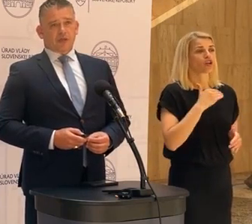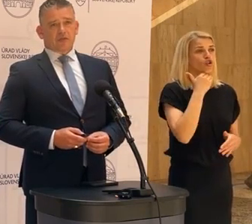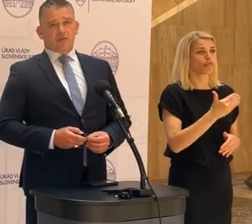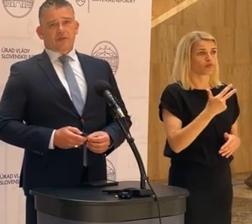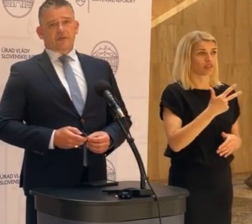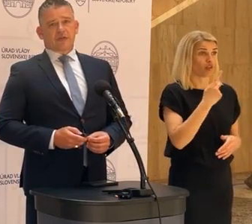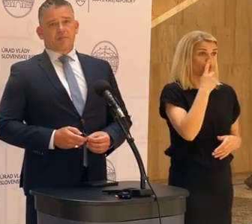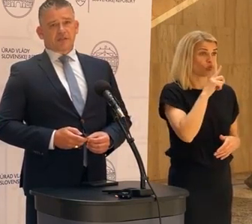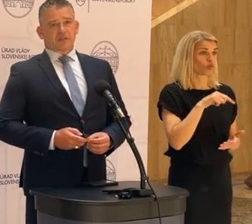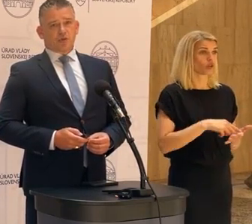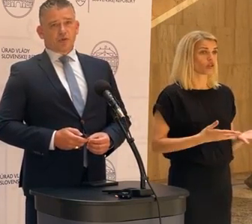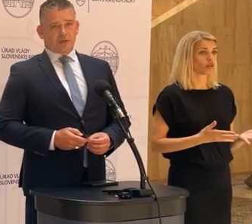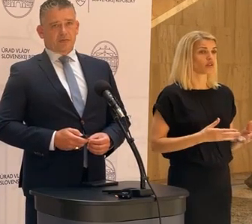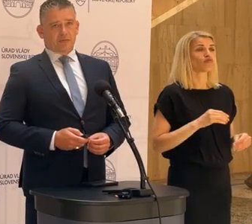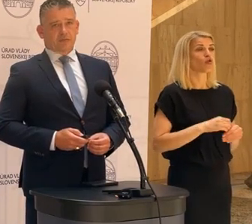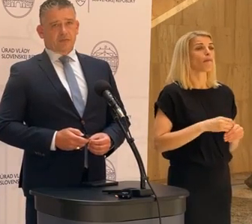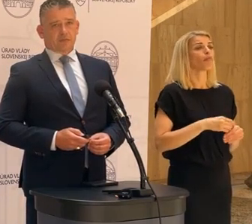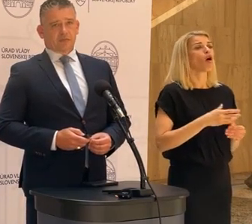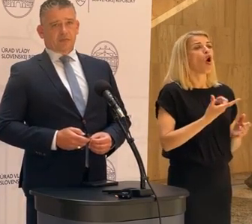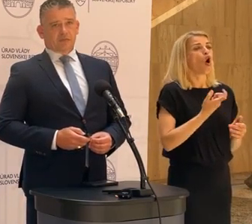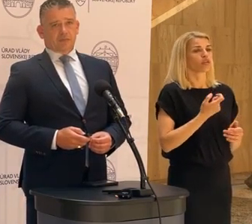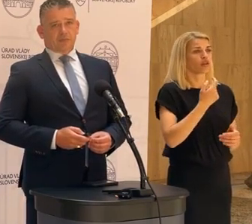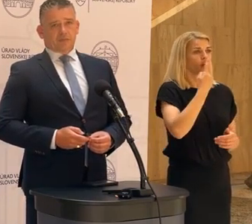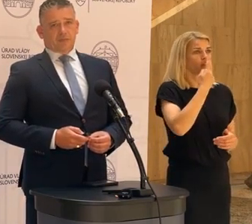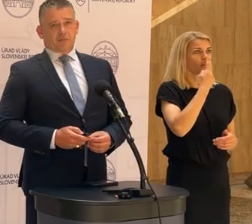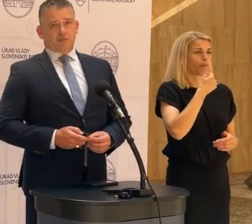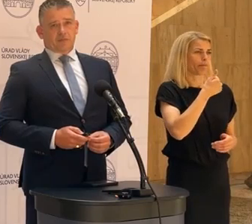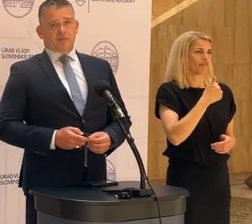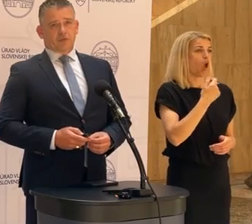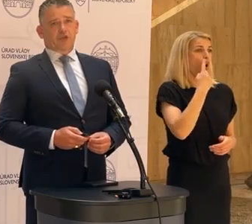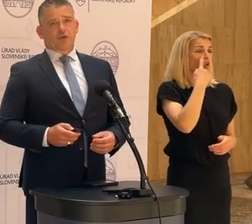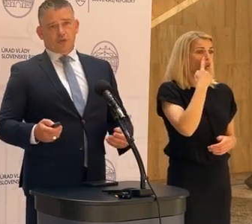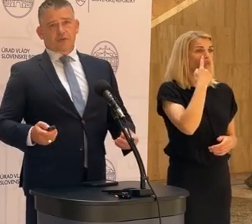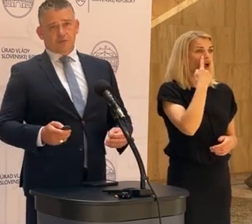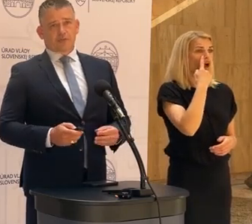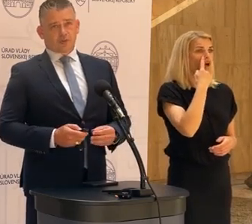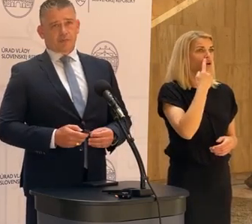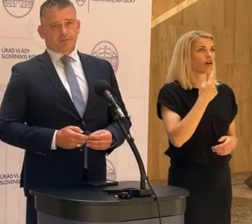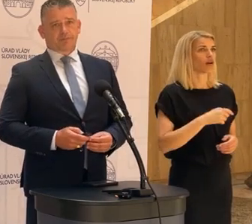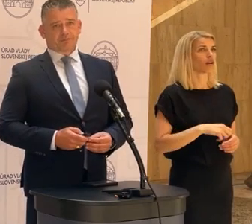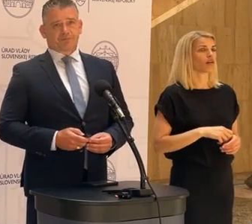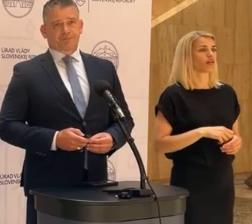prvýkrát uplatňovať za mesiac júna. A, OK, to znamená, že teraz najbližšie.